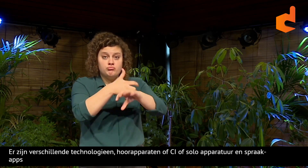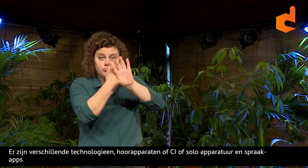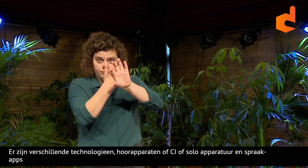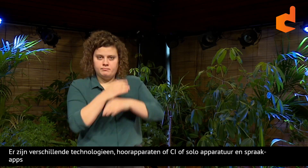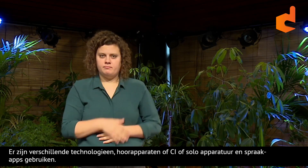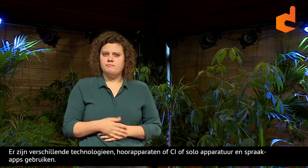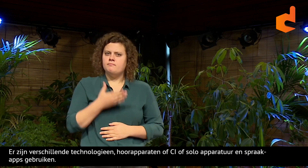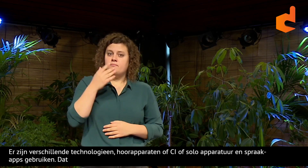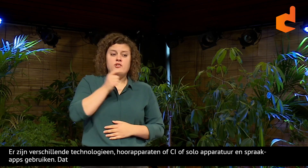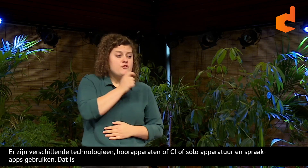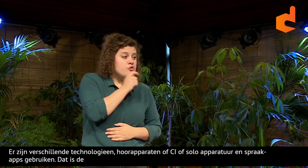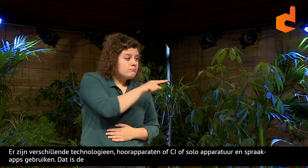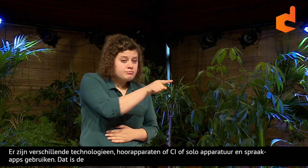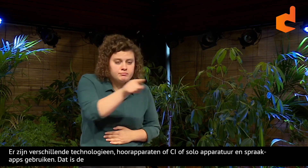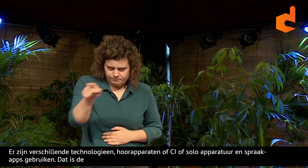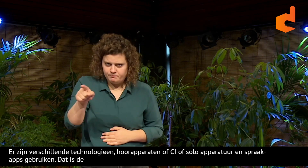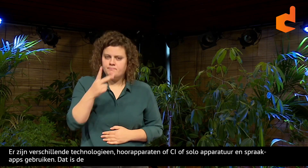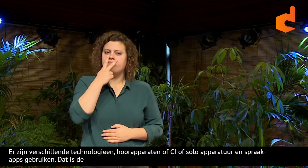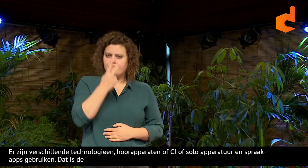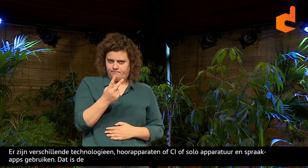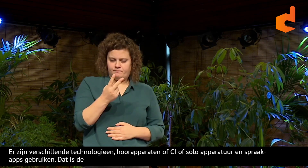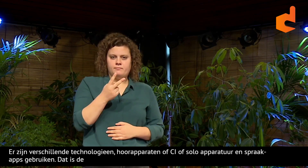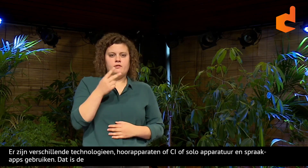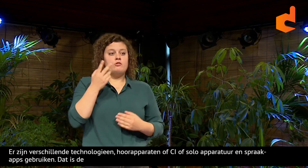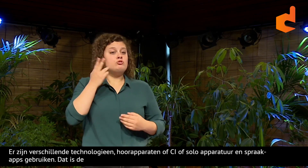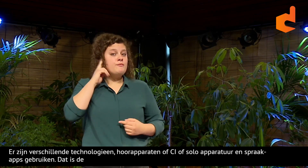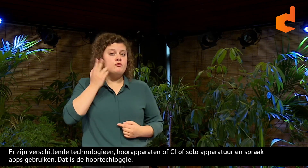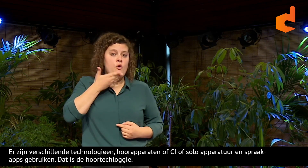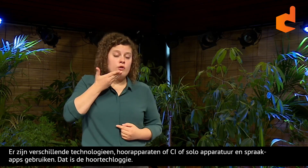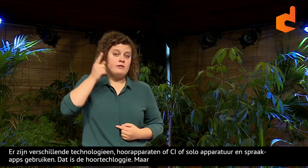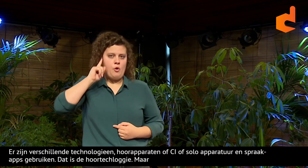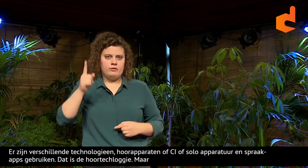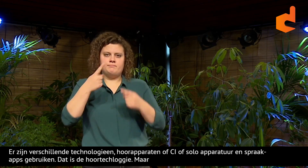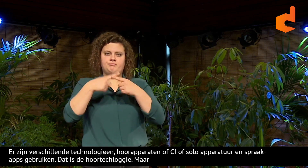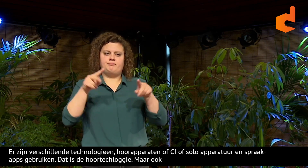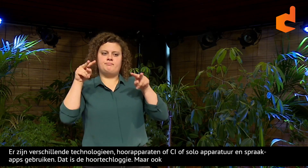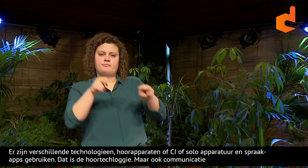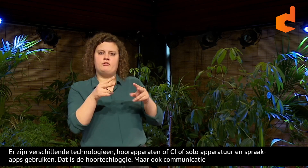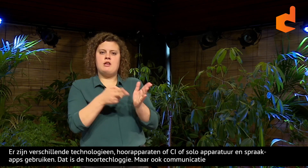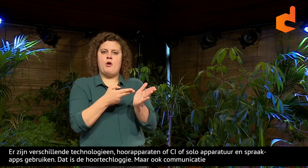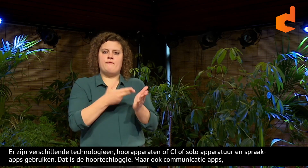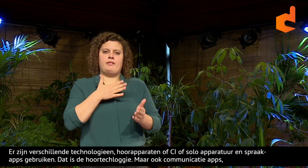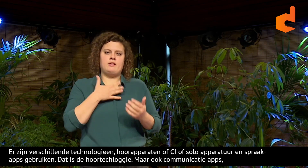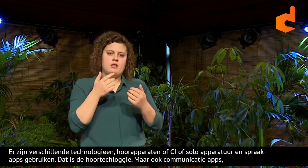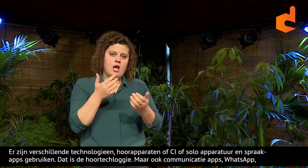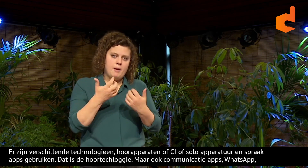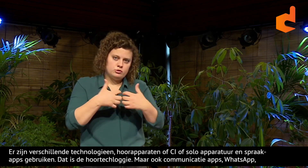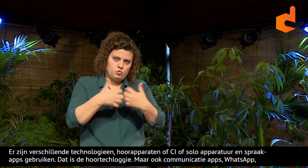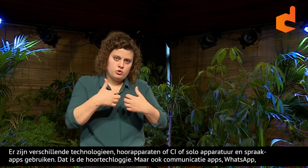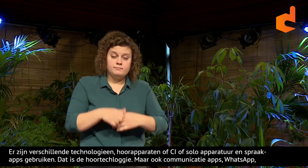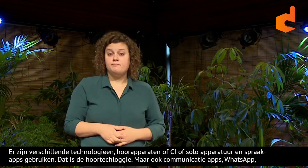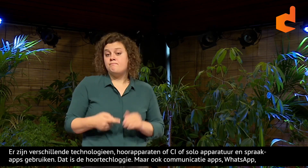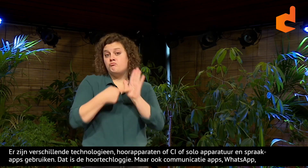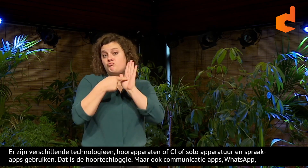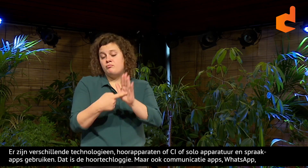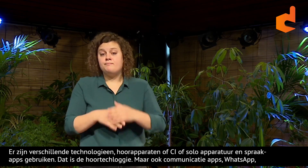Dus dat is de hoortechnologie. Maar er zijn natuurlijk ook communicatieapps. Bijvoorbeeld WhatsApp, Skype. Dat zijn ook technologieën. En